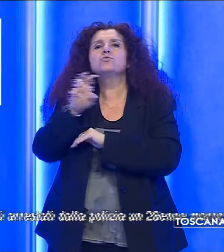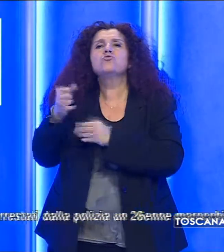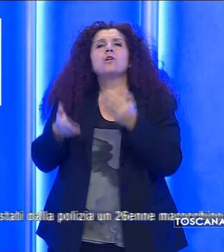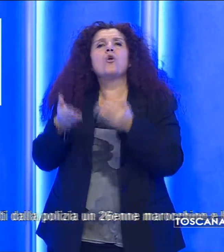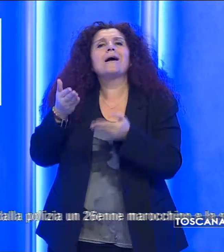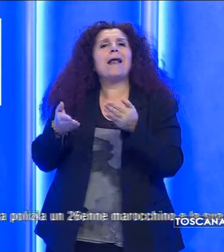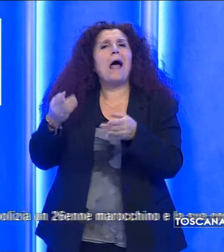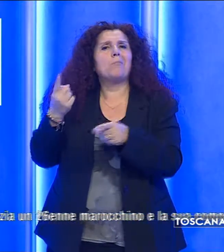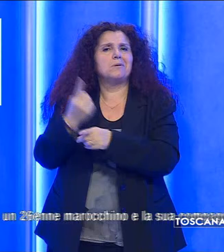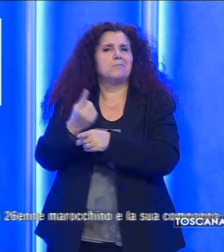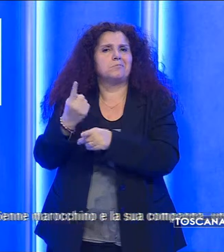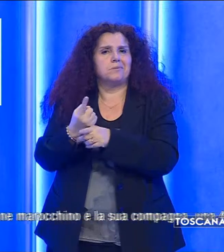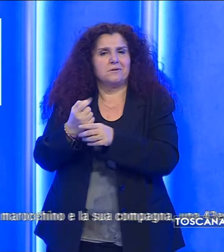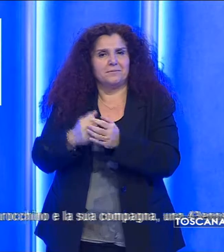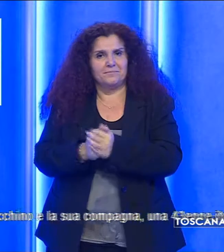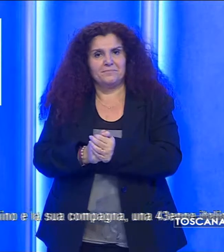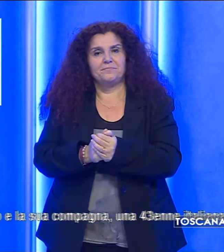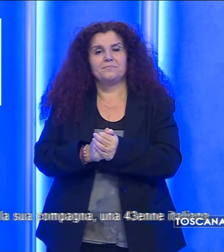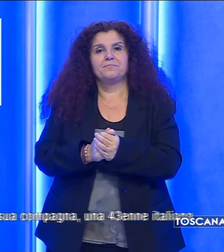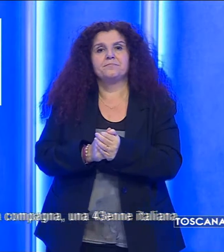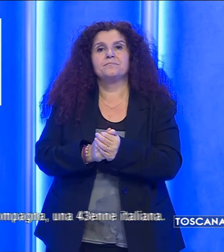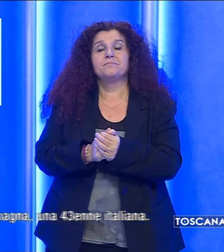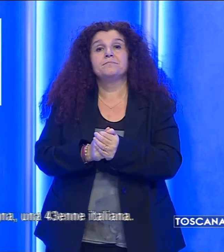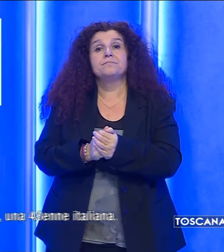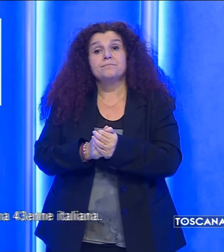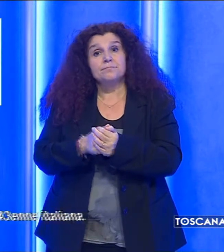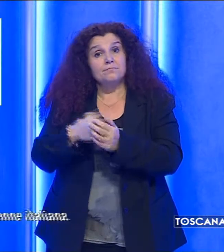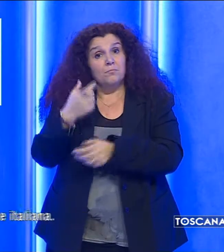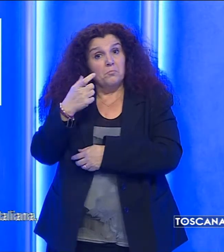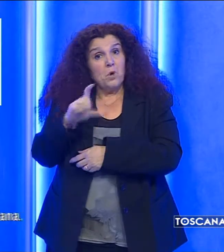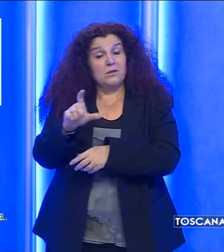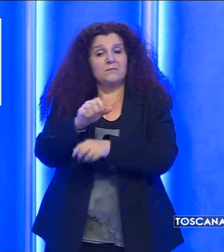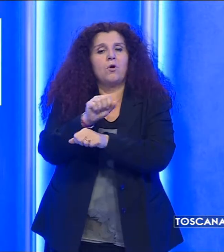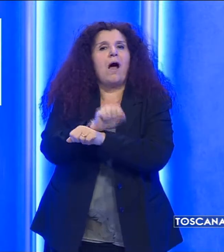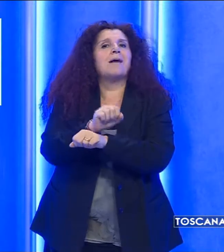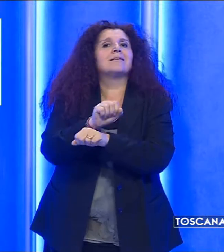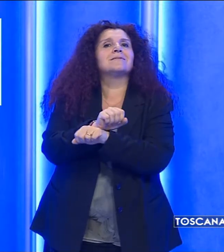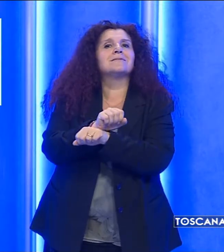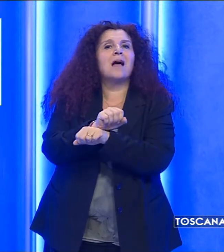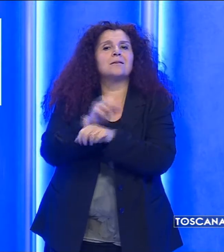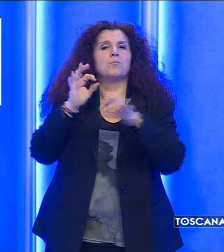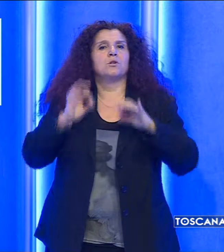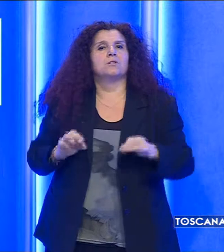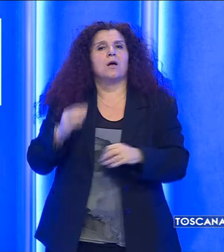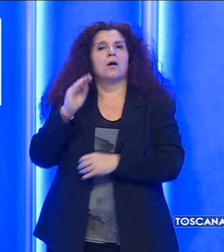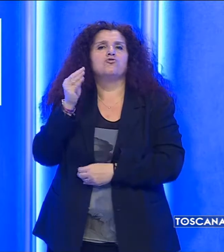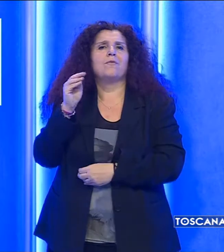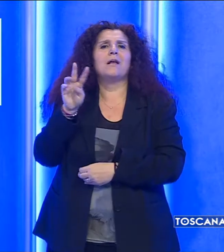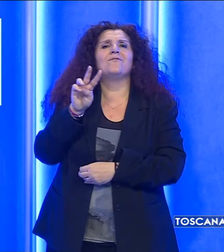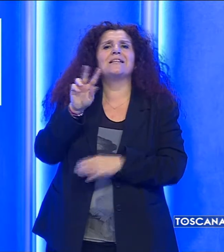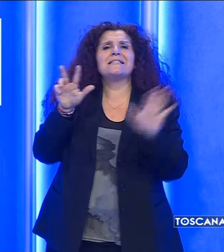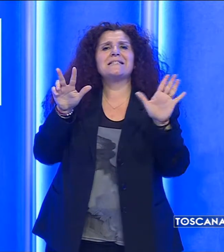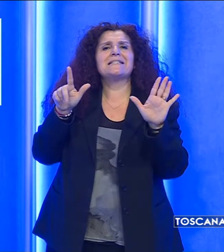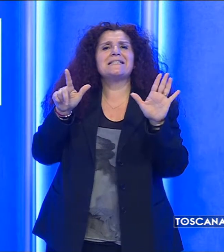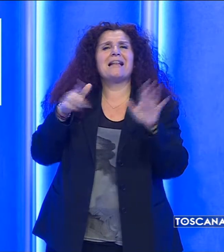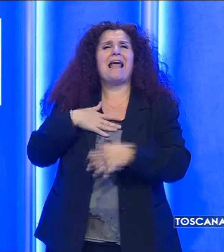grammi dello stupefacente. Per questo sono stati arrestati dalla polizia un 27enne marocchino e